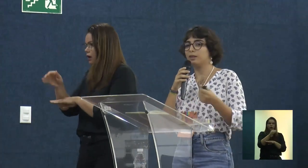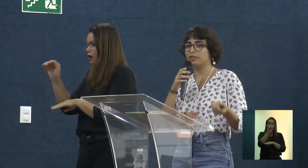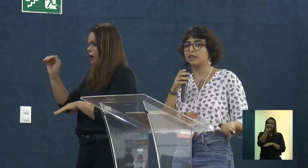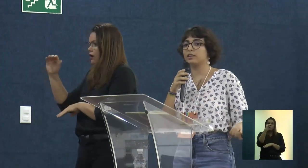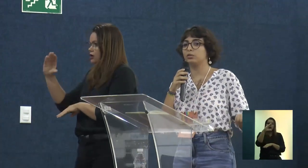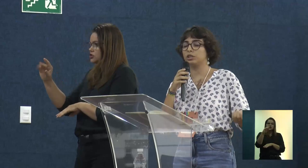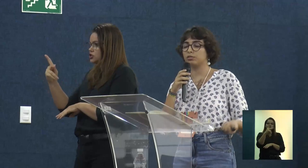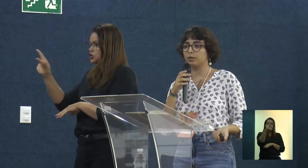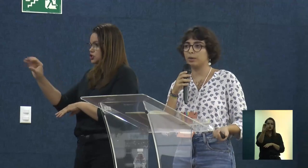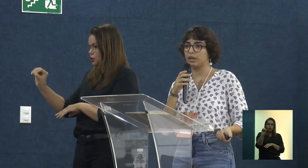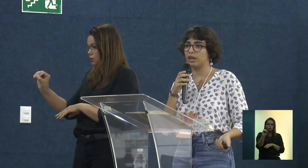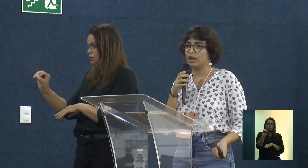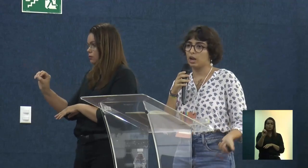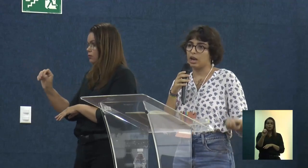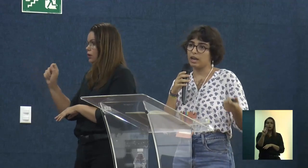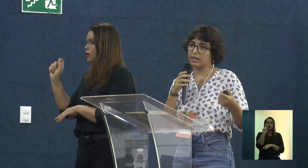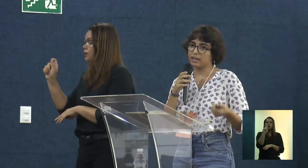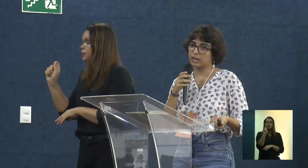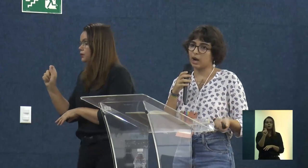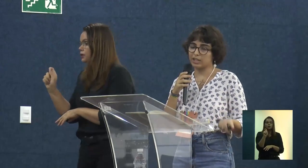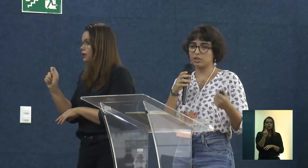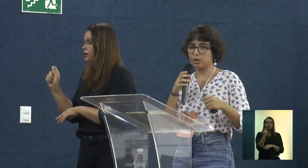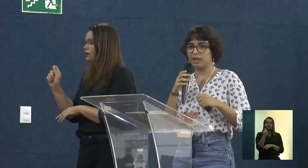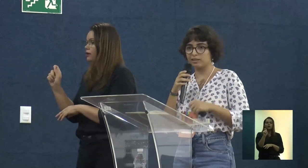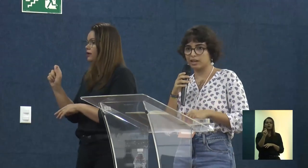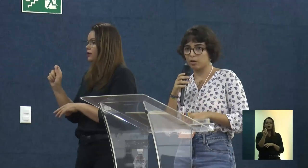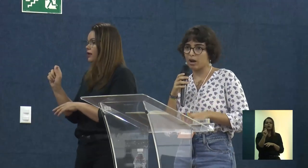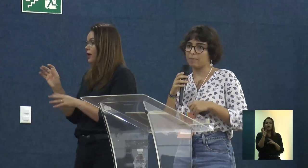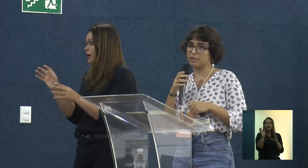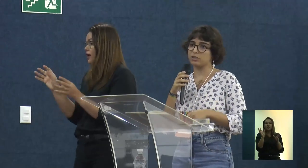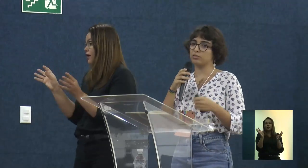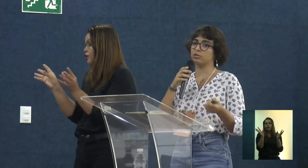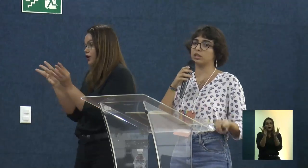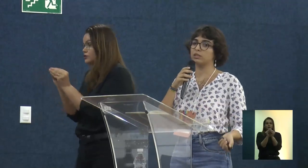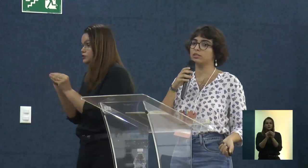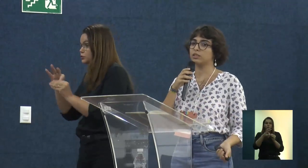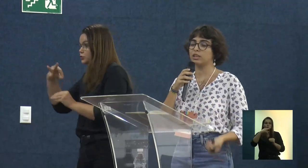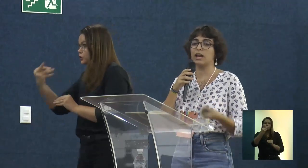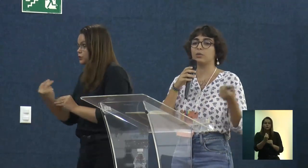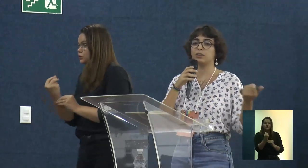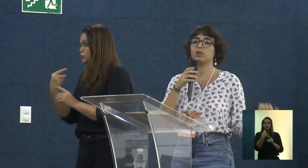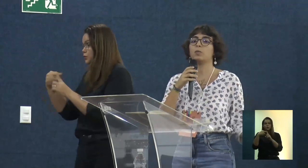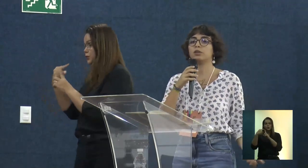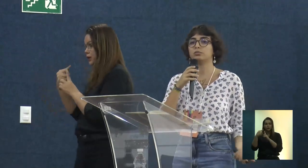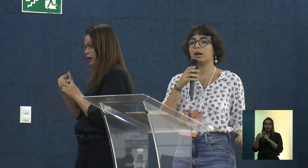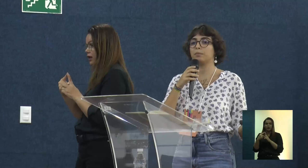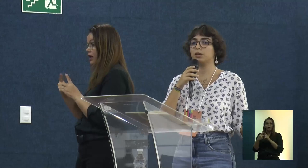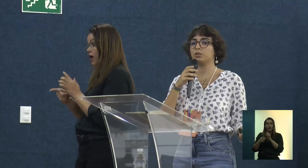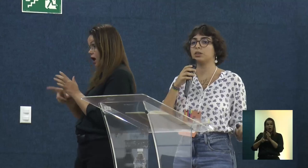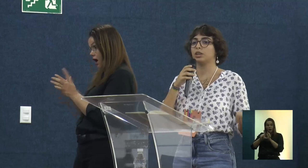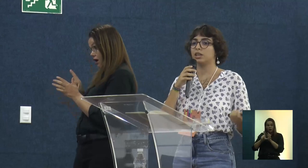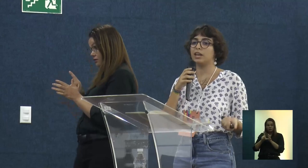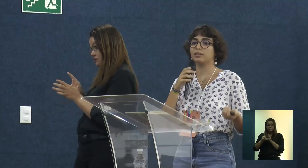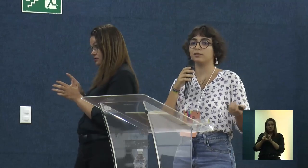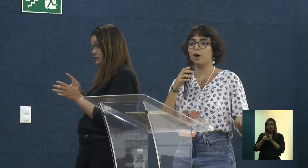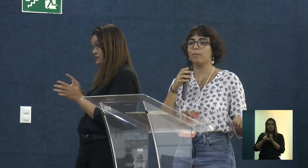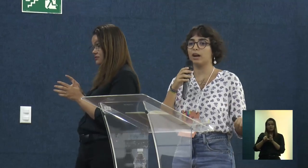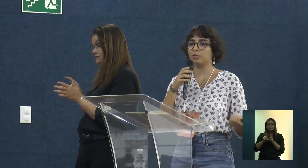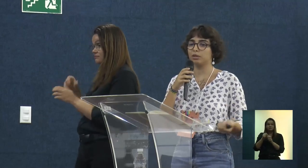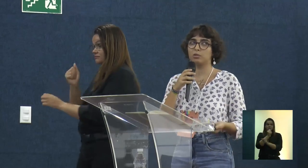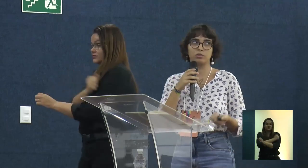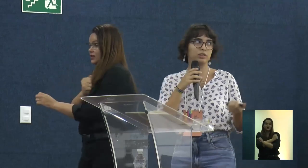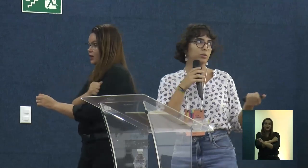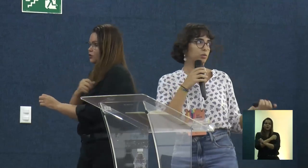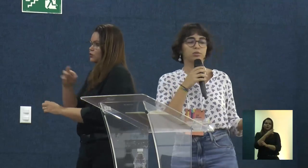a exemplificação disso, porque a XAM nasceu a partir de estudantes que eram anteriormente do Trapiche, e aí se